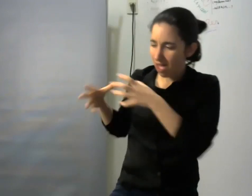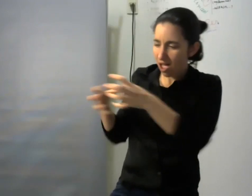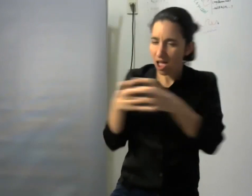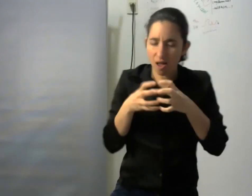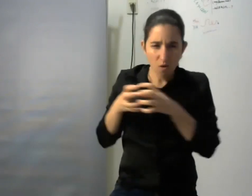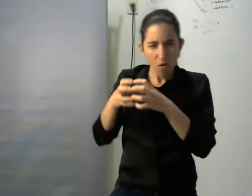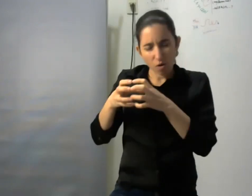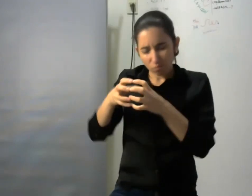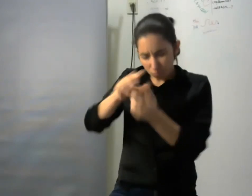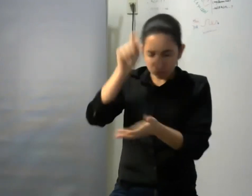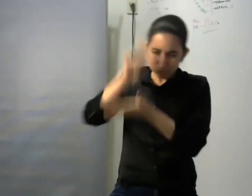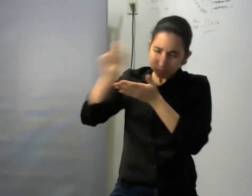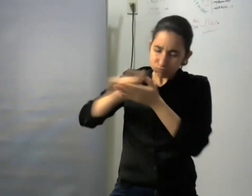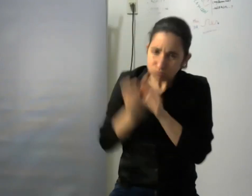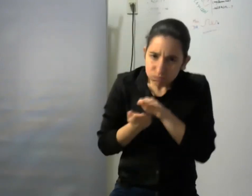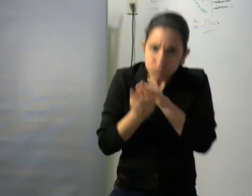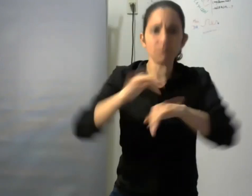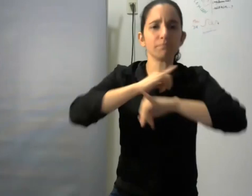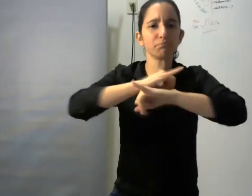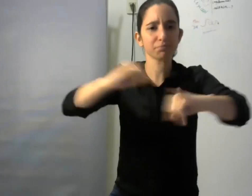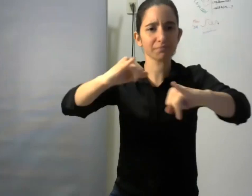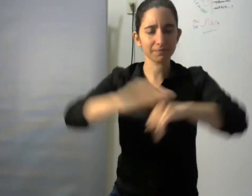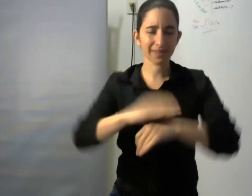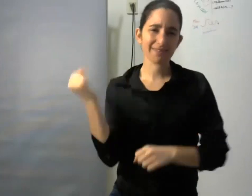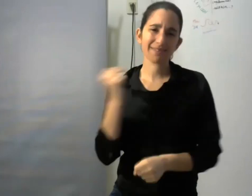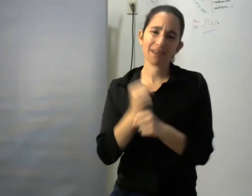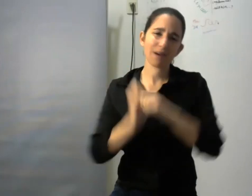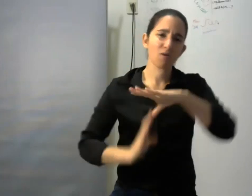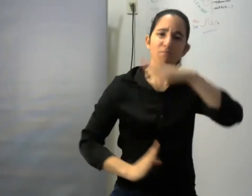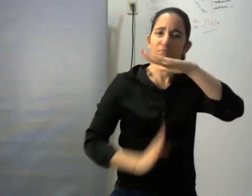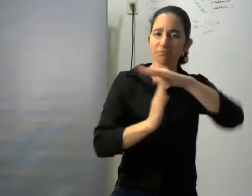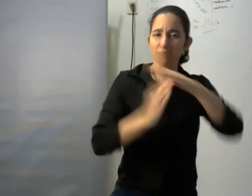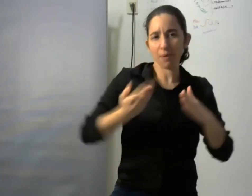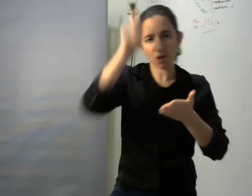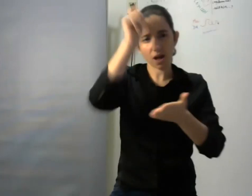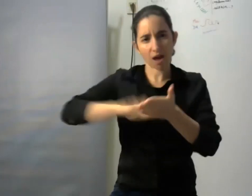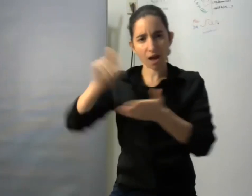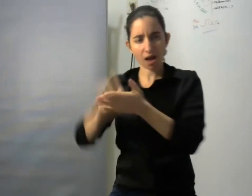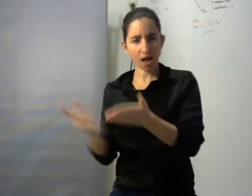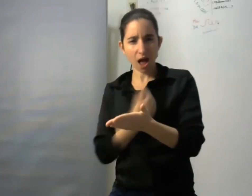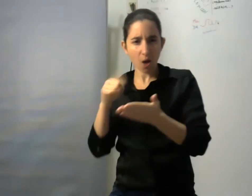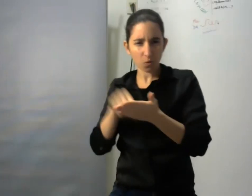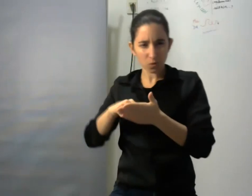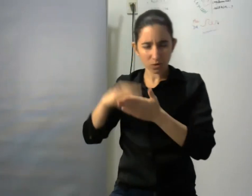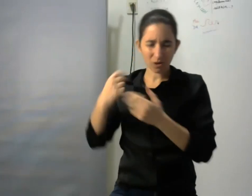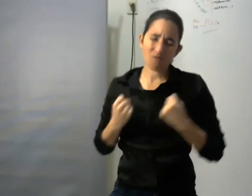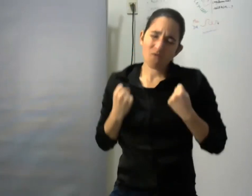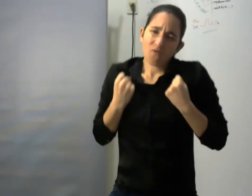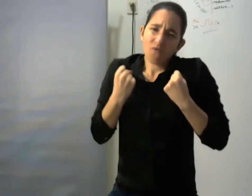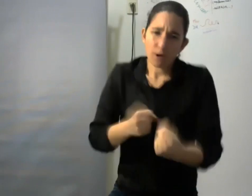fundamental es por supuesto de los autores y de quienes capitanearon este esfuerzo impresionante Vero Rusler A.I.